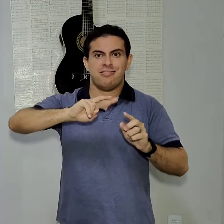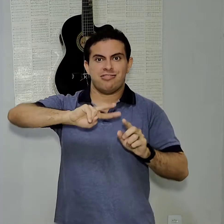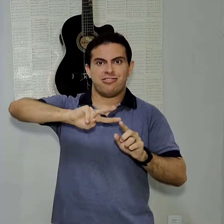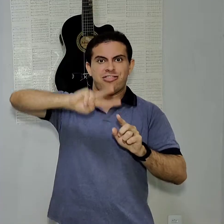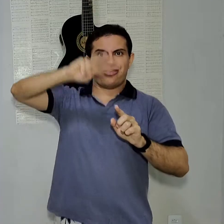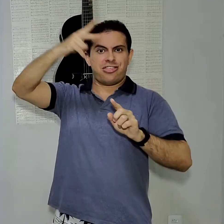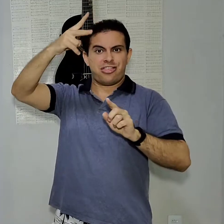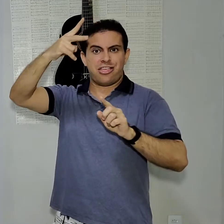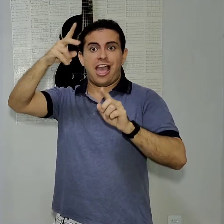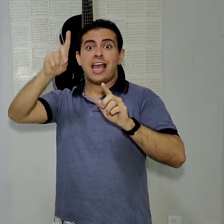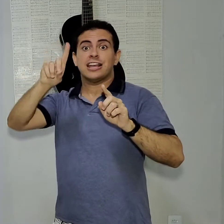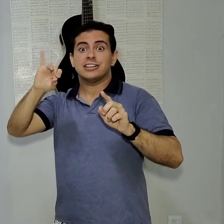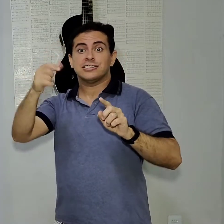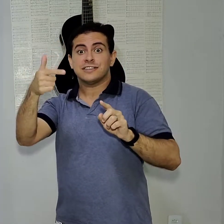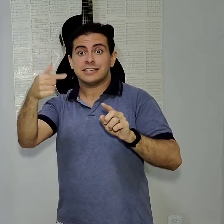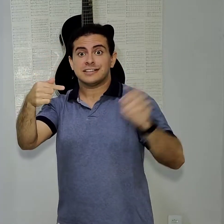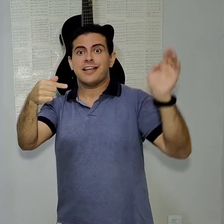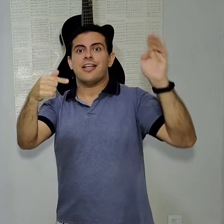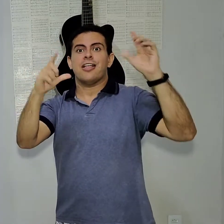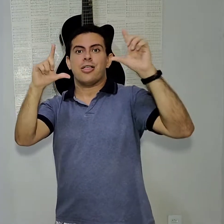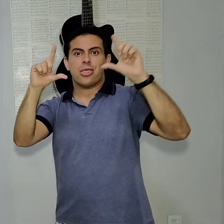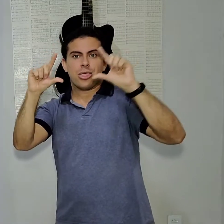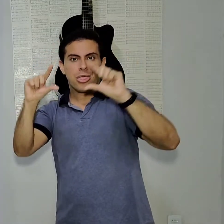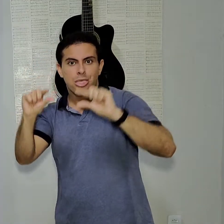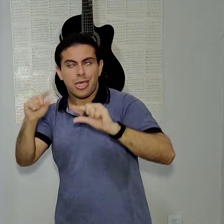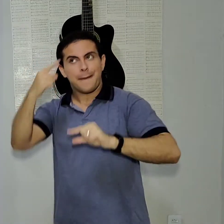eles dão aquela baixada e você achar que é uma promoção.